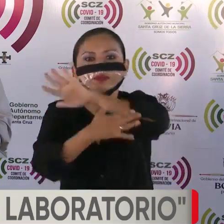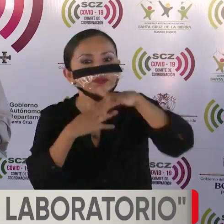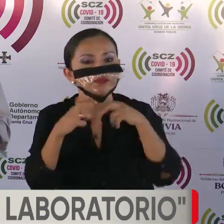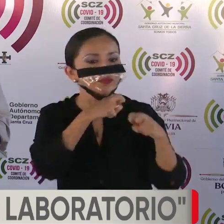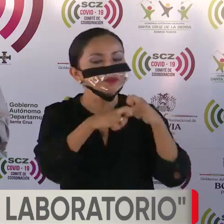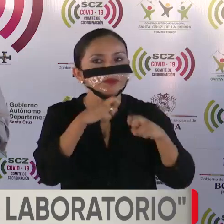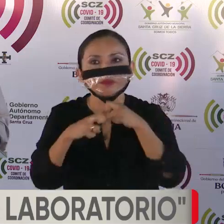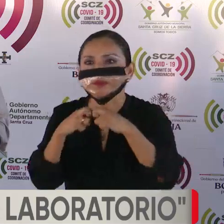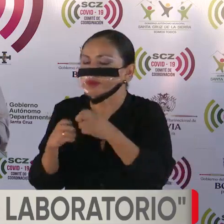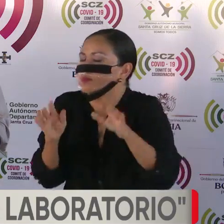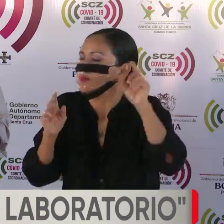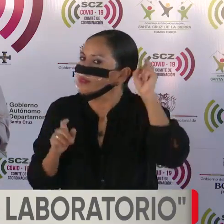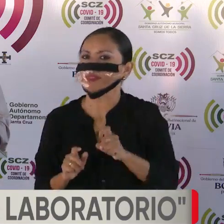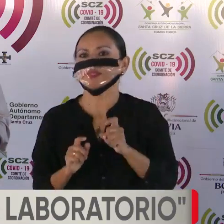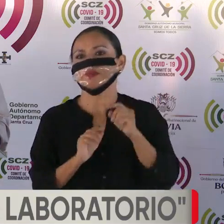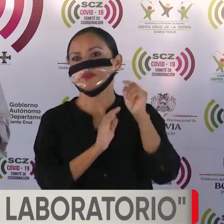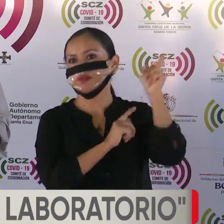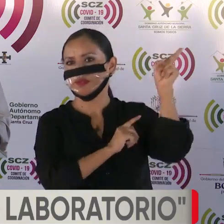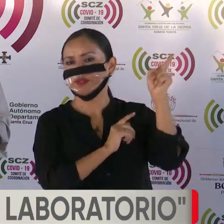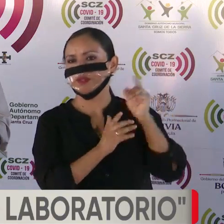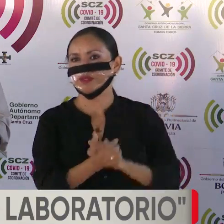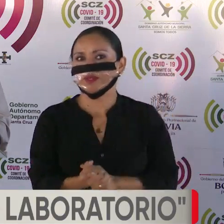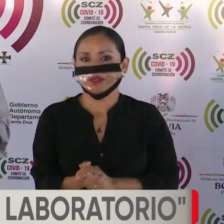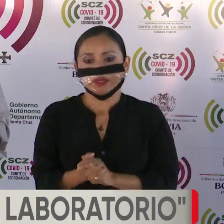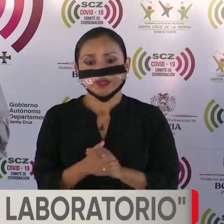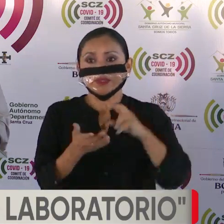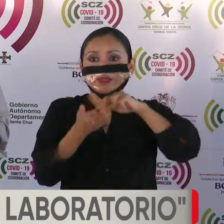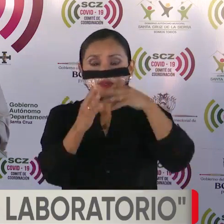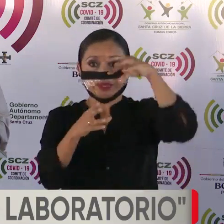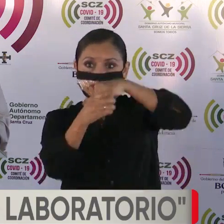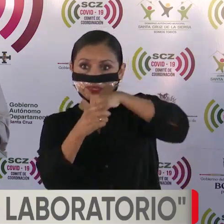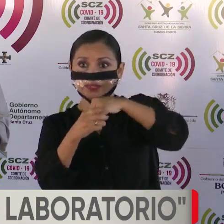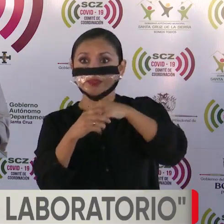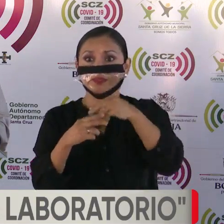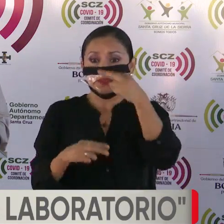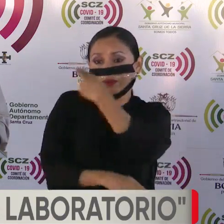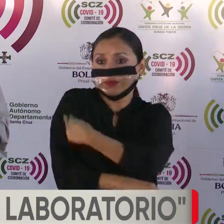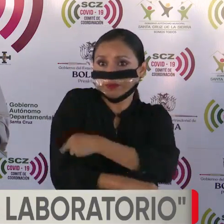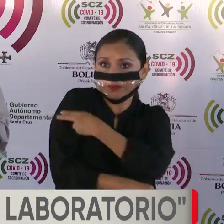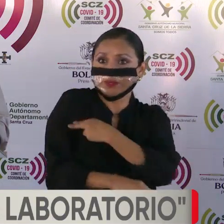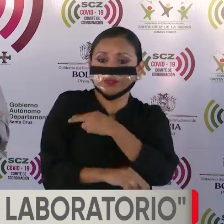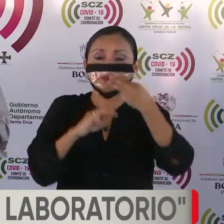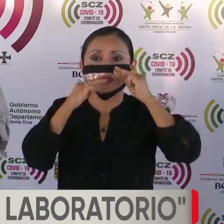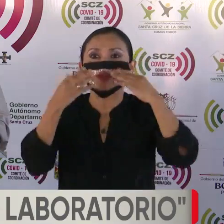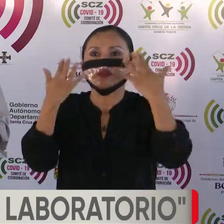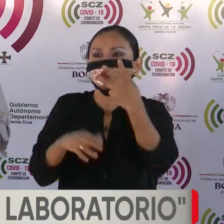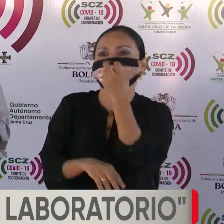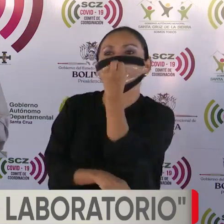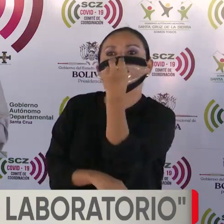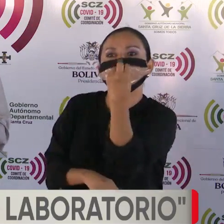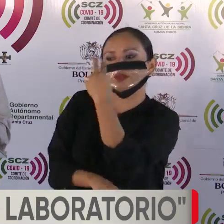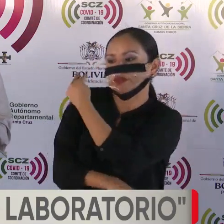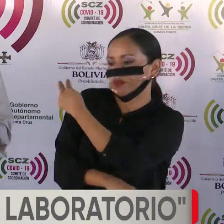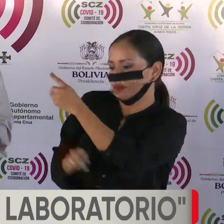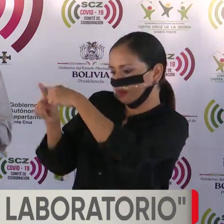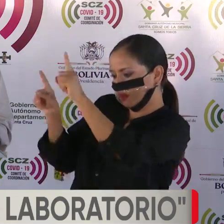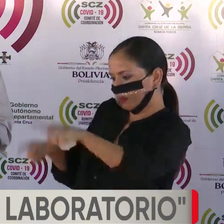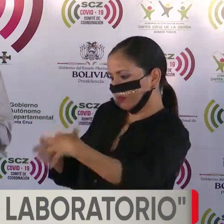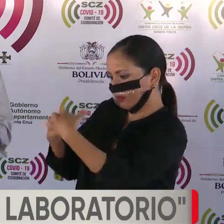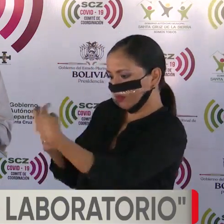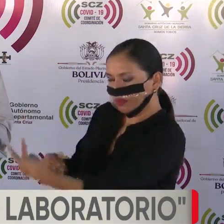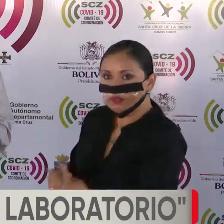problemas que tengan que solucionar. Dentro del hospital de Montero hay 12 respiradores y 200 camas.